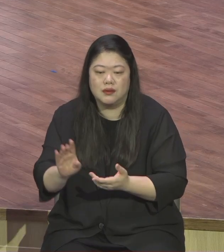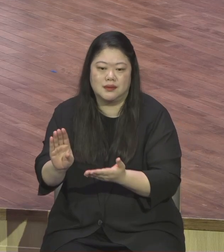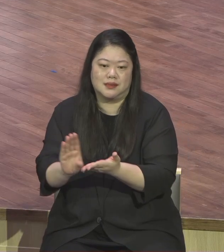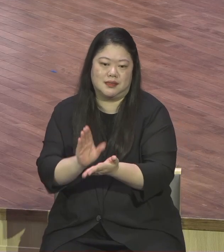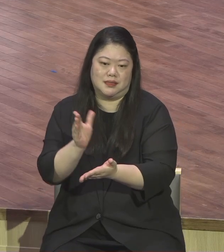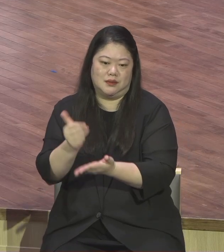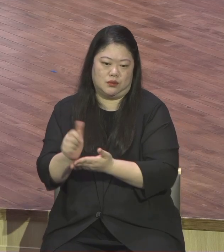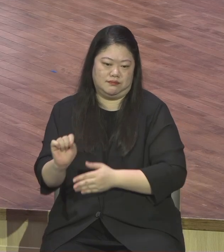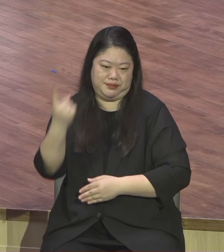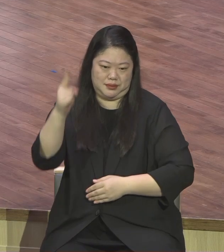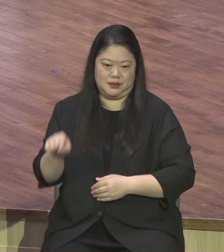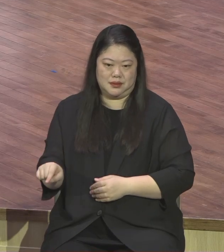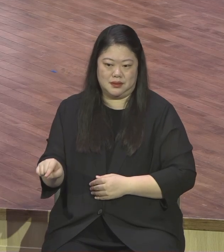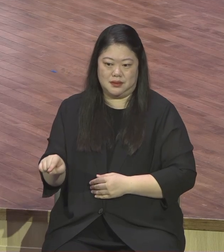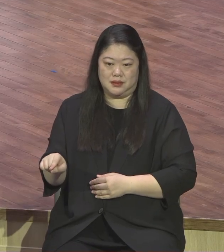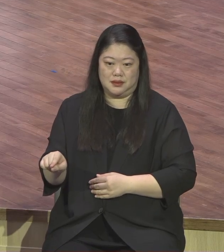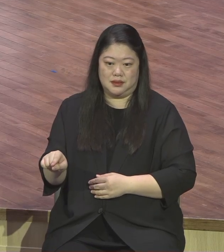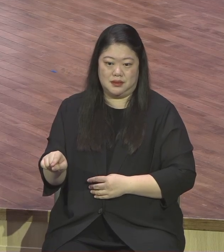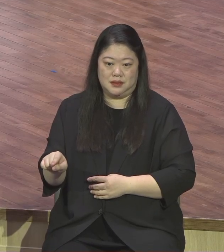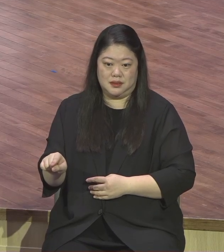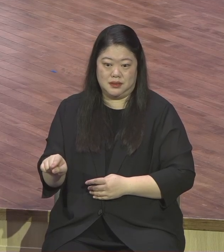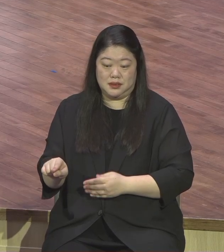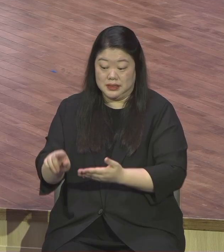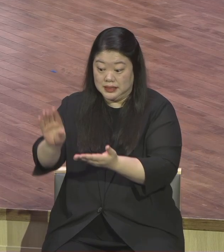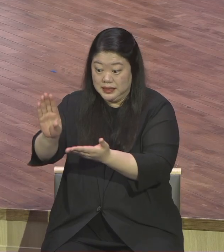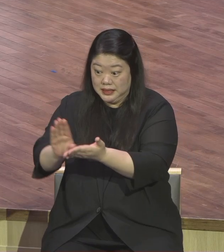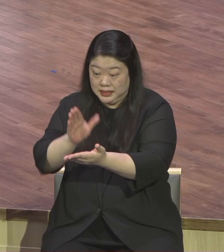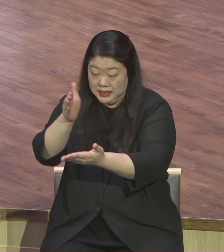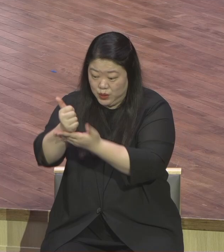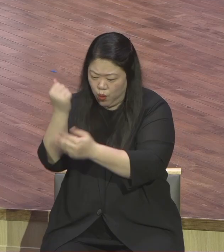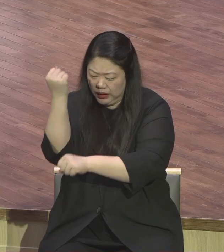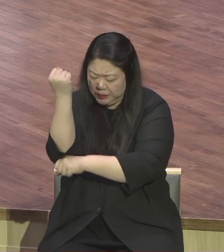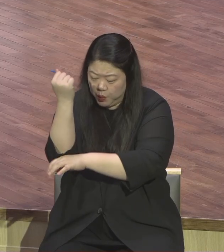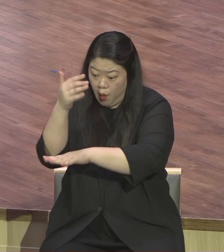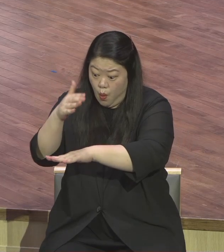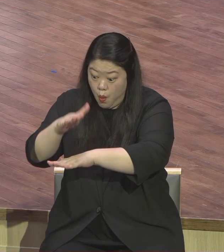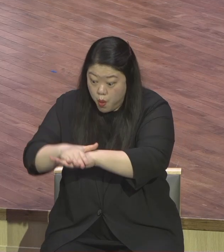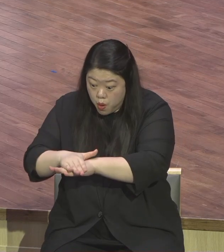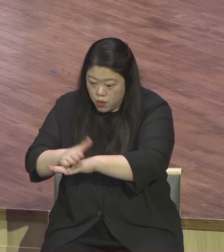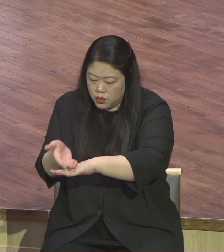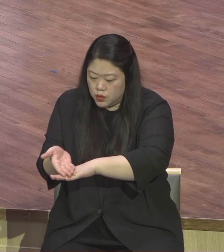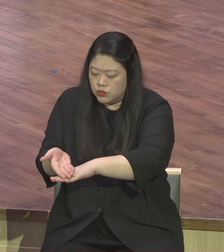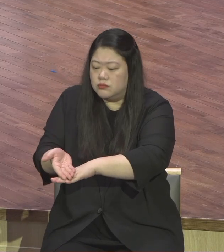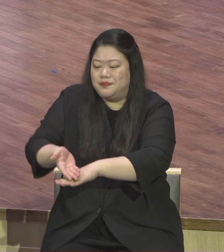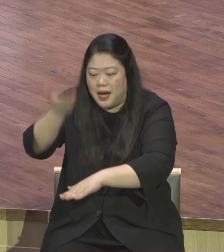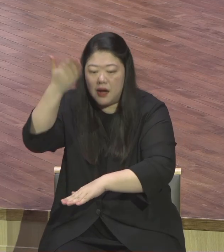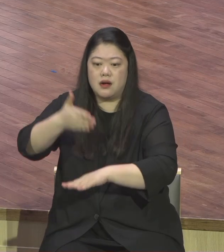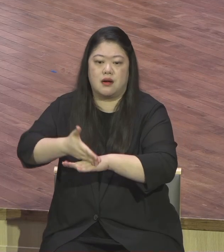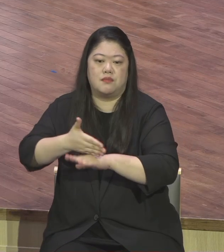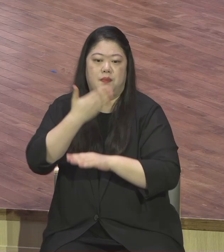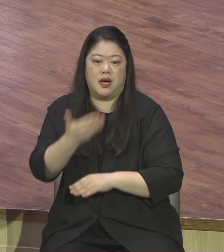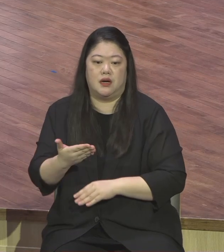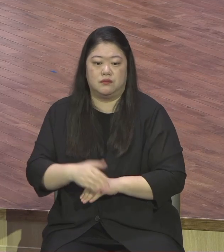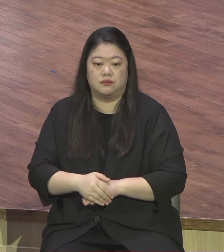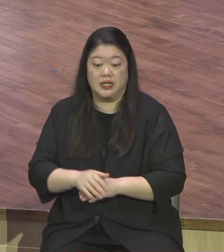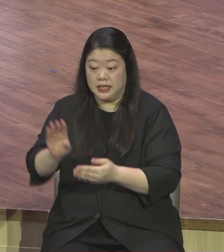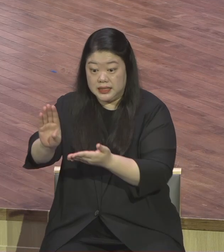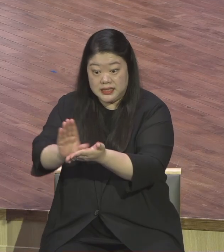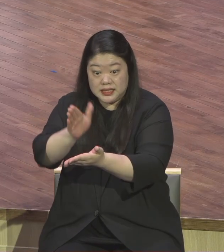주로 받은 것에서부터 새롭게 시작되는 겁니다 예수 그리스도를 주로 받았습니까 주가